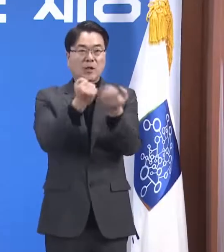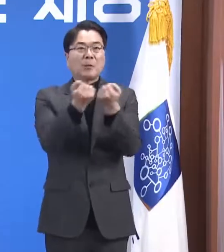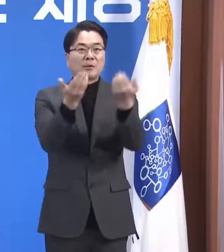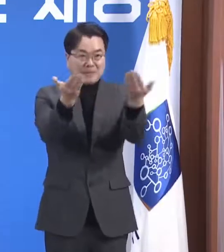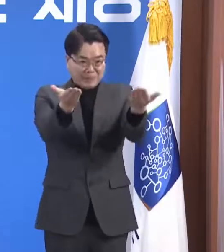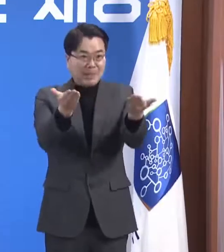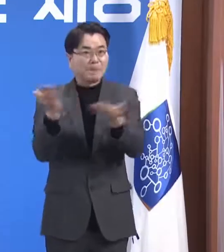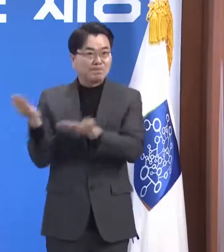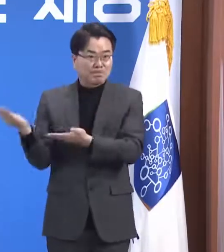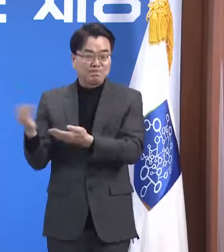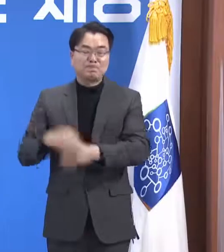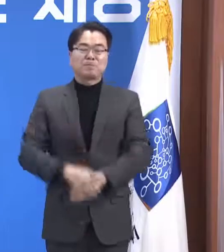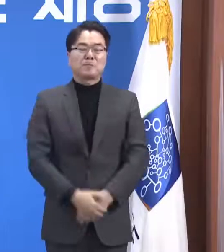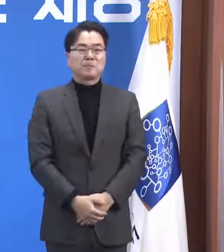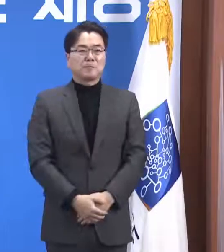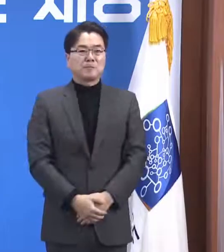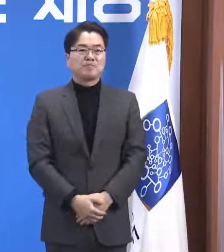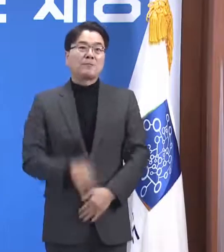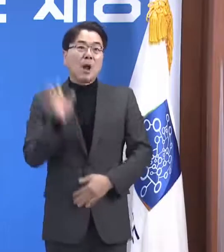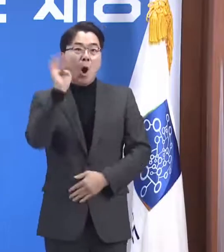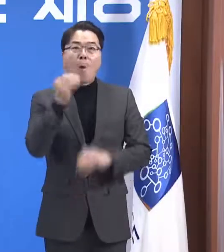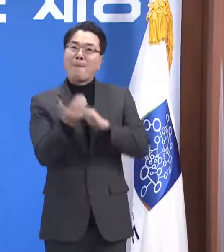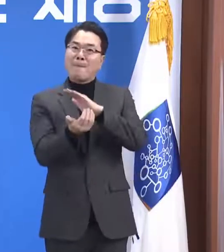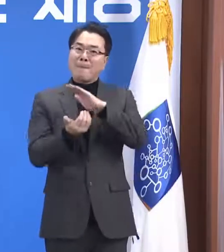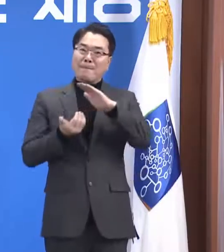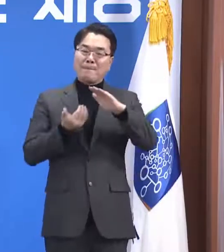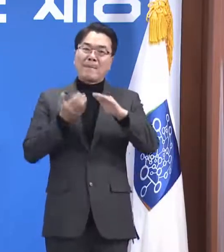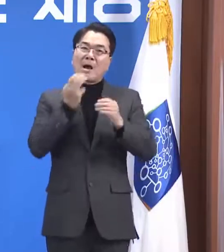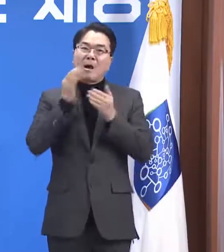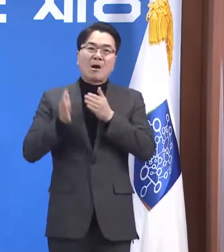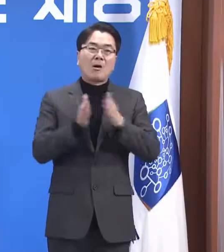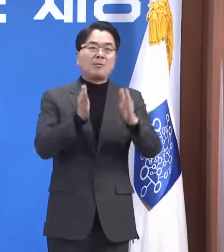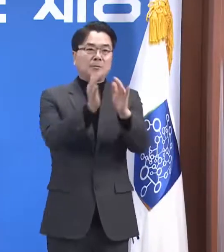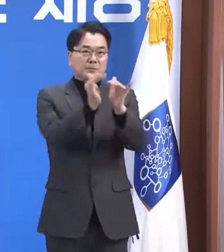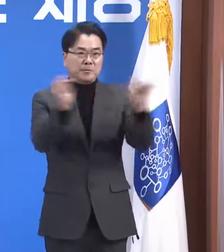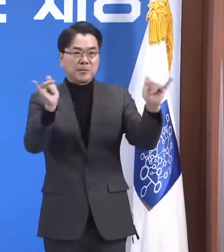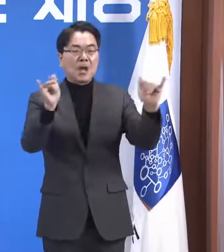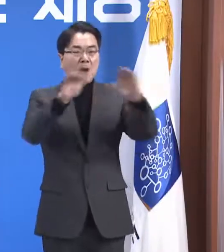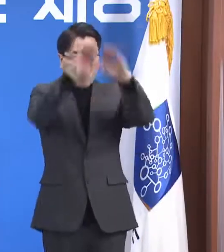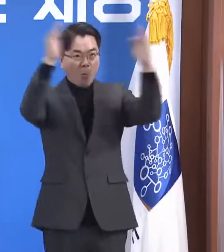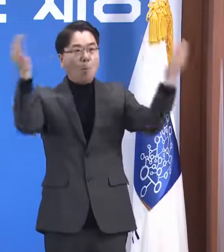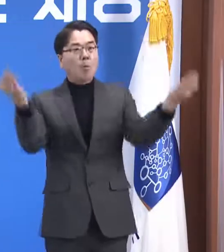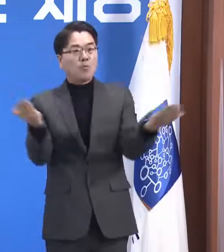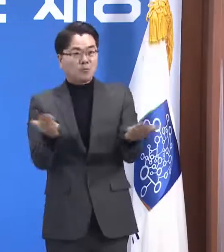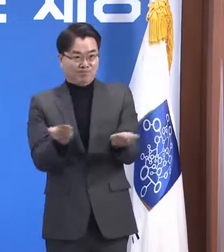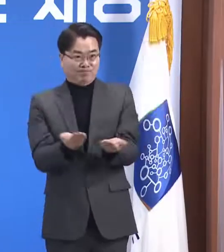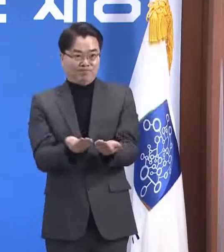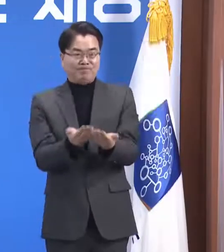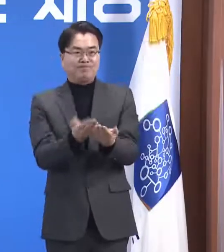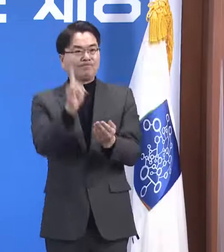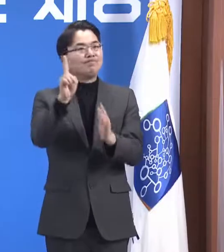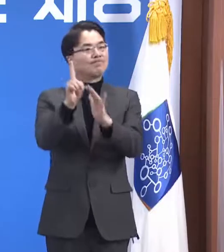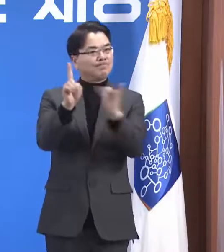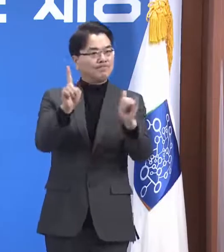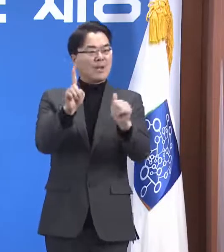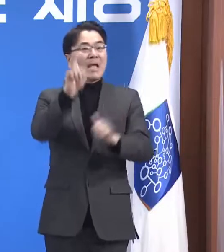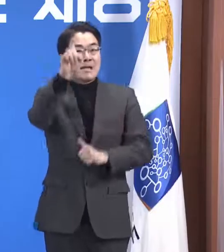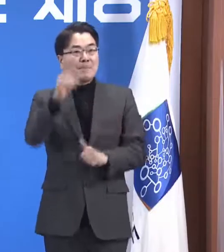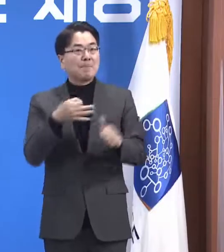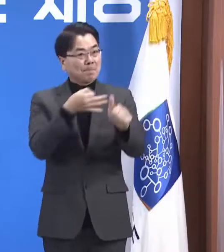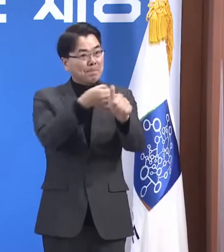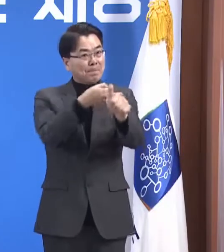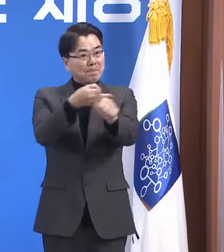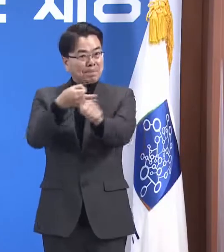네, 얼마 전에 우리 경기도민 모두에게 1인당 10만원씩의